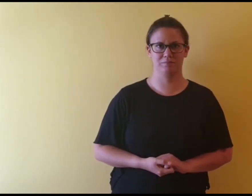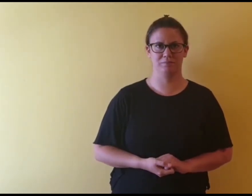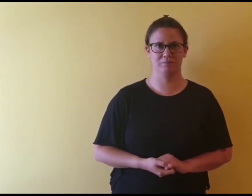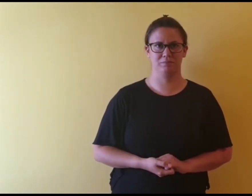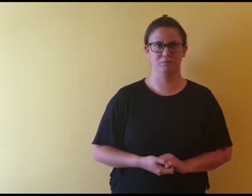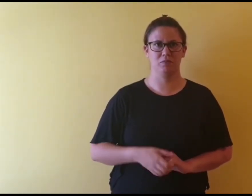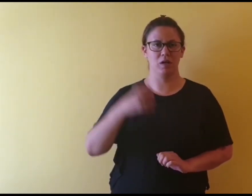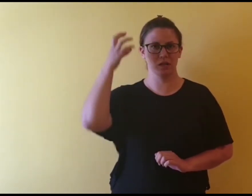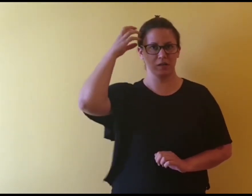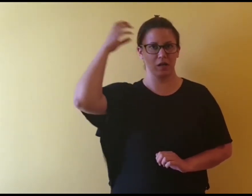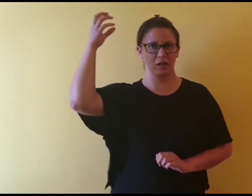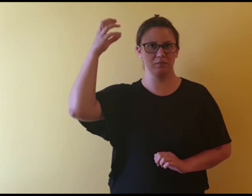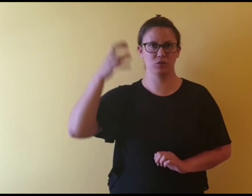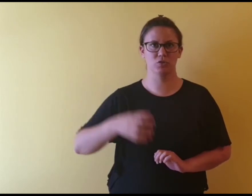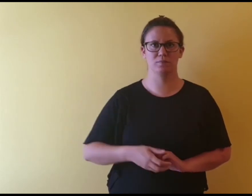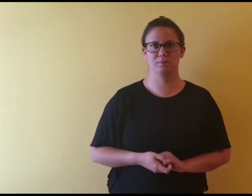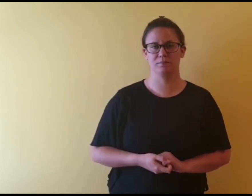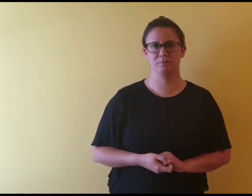Kraljević.